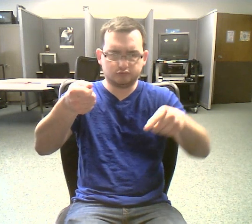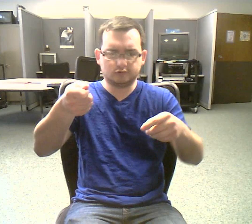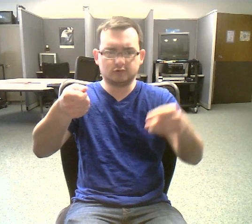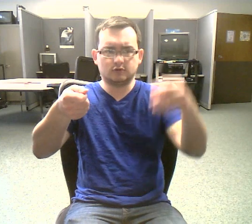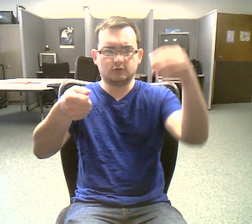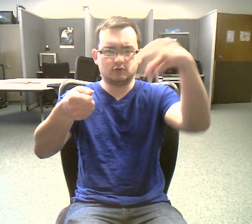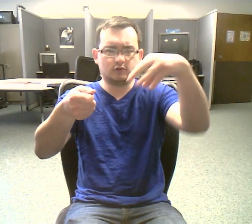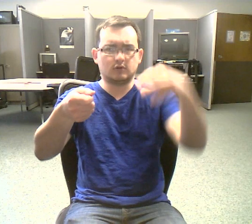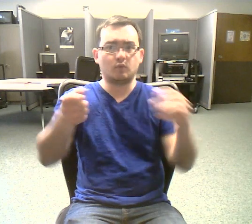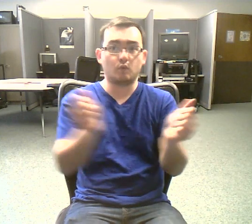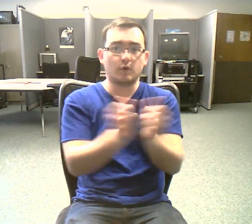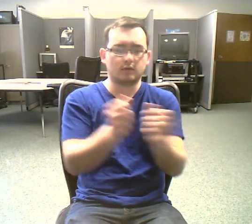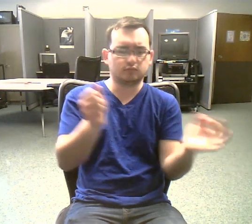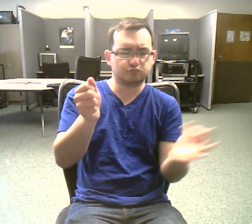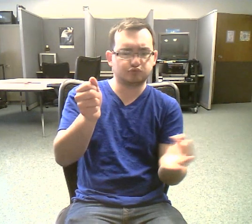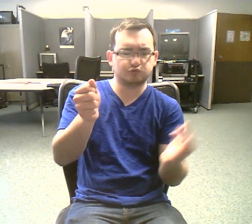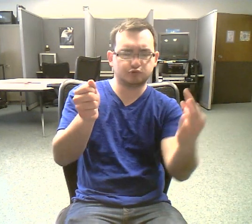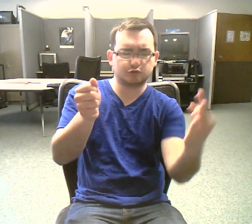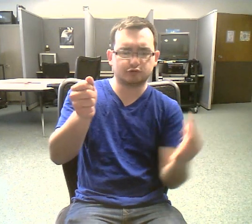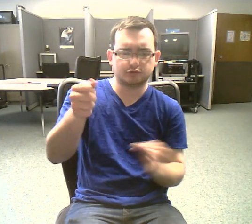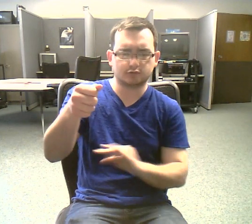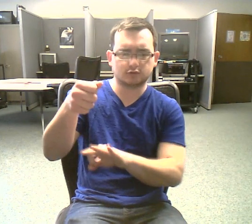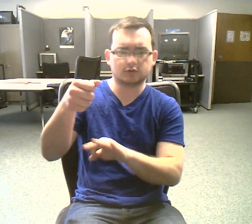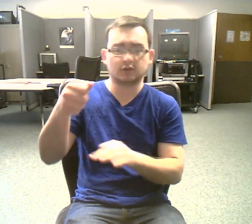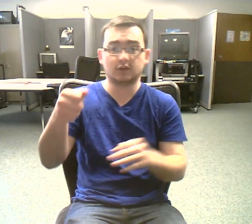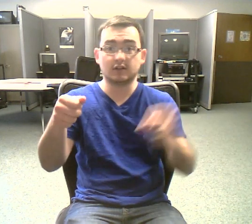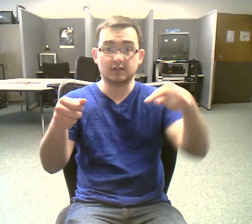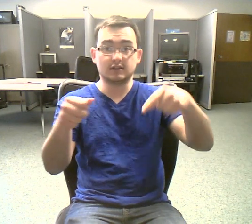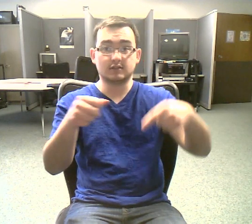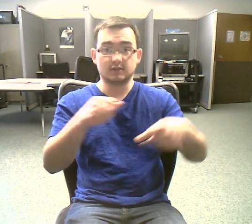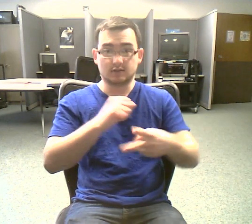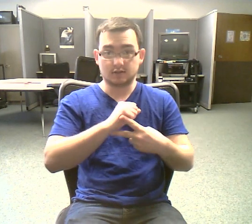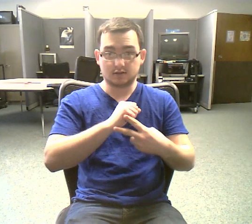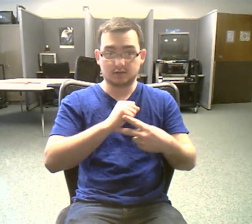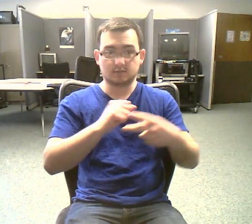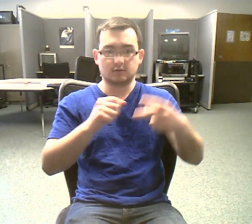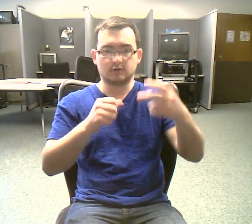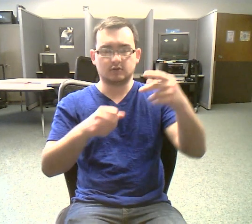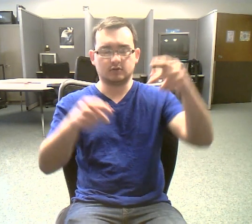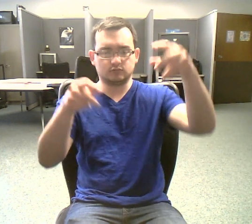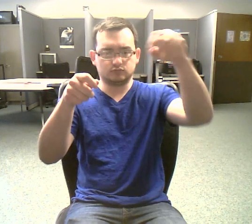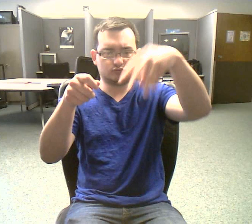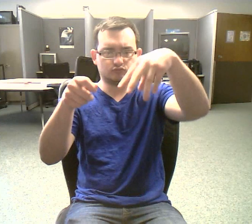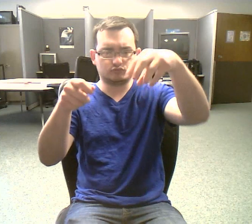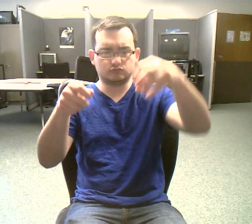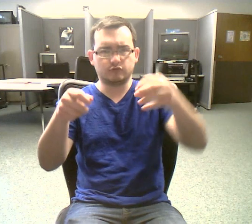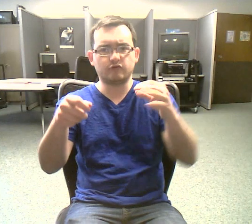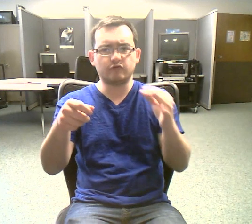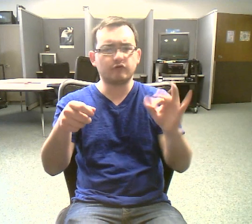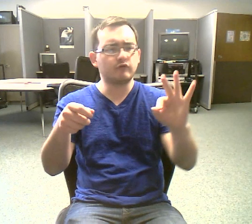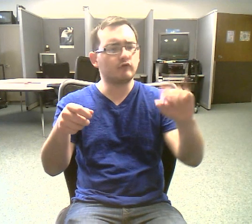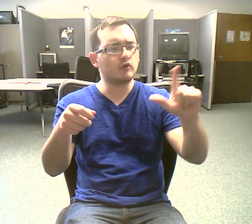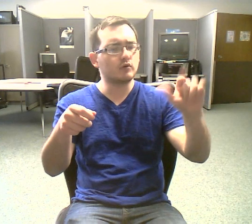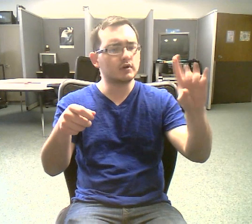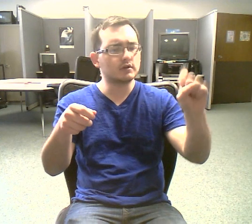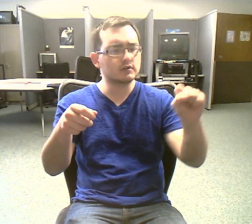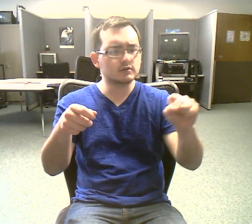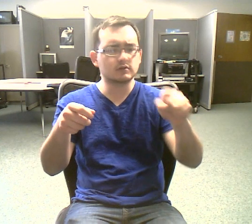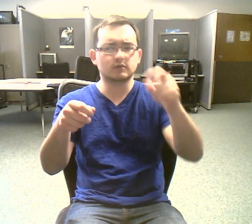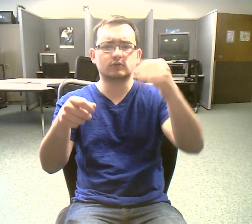pieces and fluids inside the cell and will keep any nasty things outside the cell. But there are some little holes